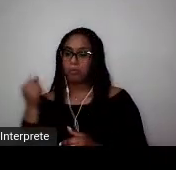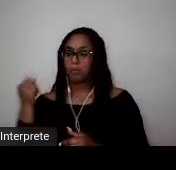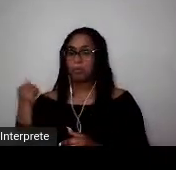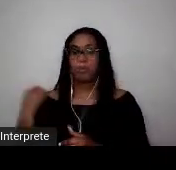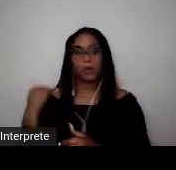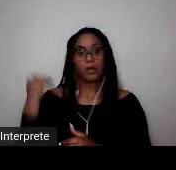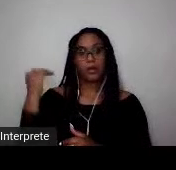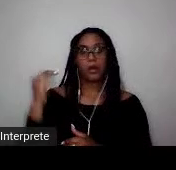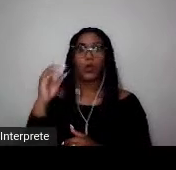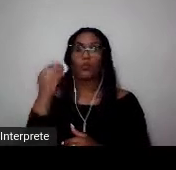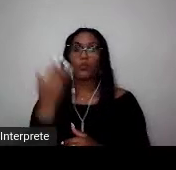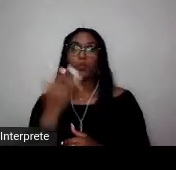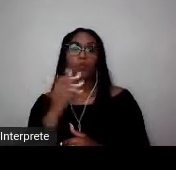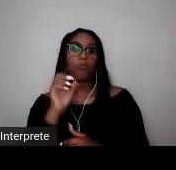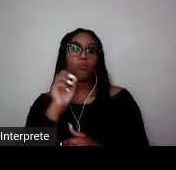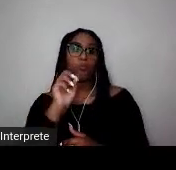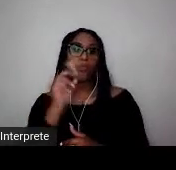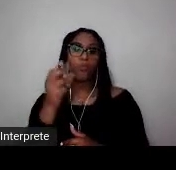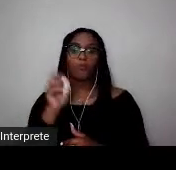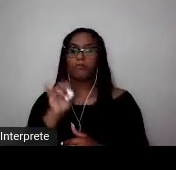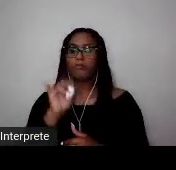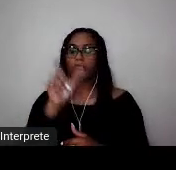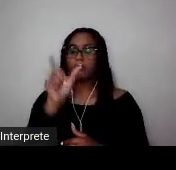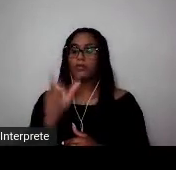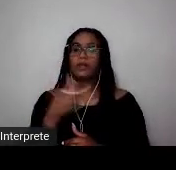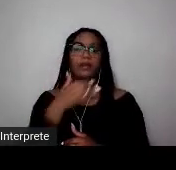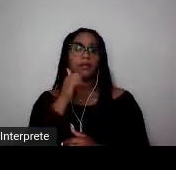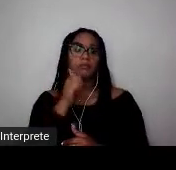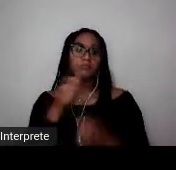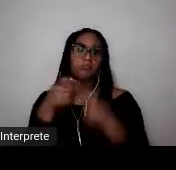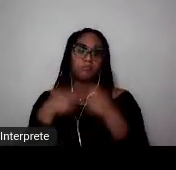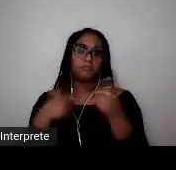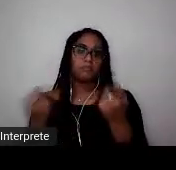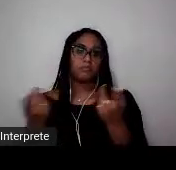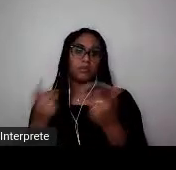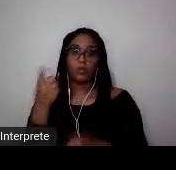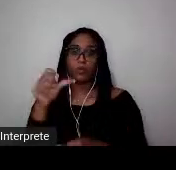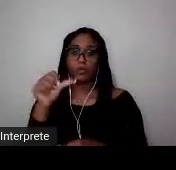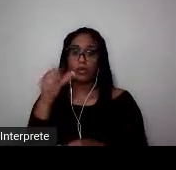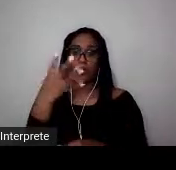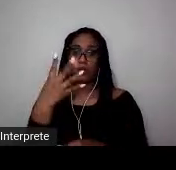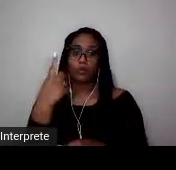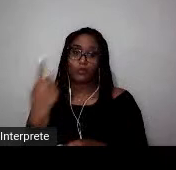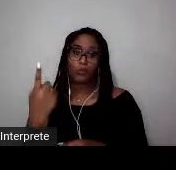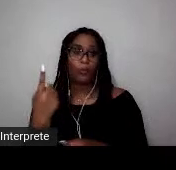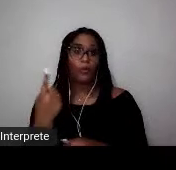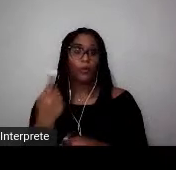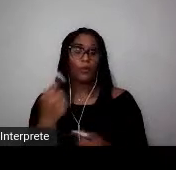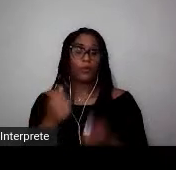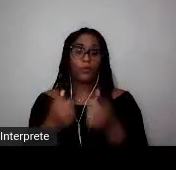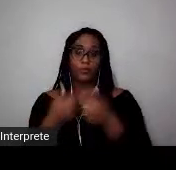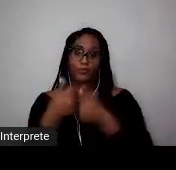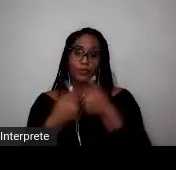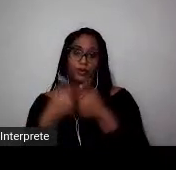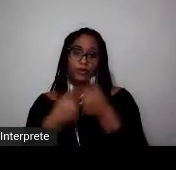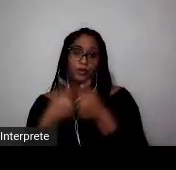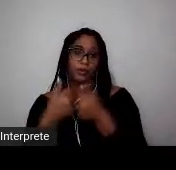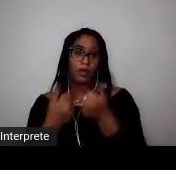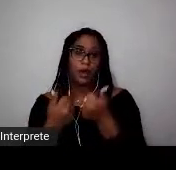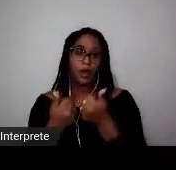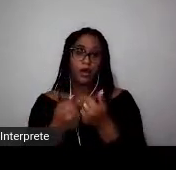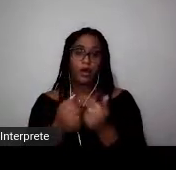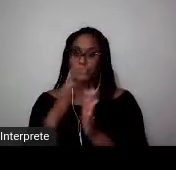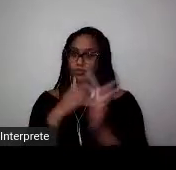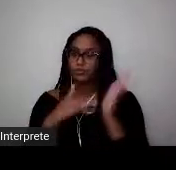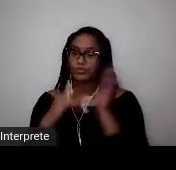sexual, tivessem sido proibidas, em 1941, de jogar futebol, e que todas elas tivessem seguido à risca essa ordem